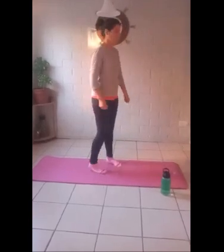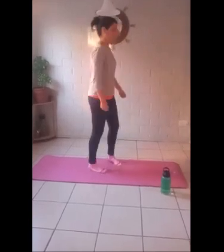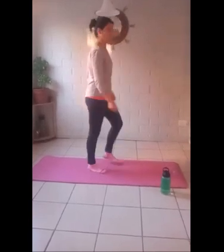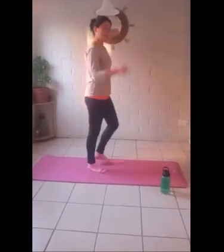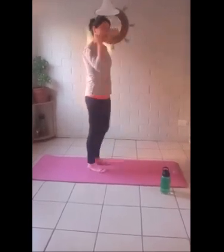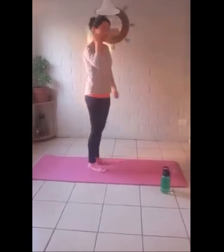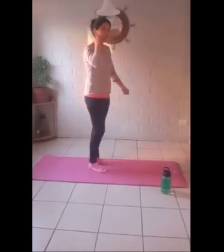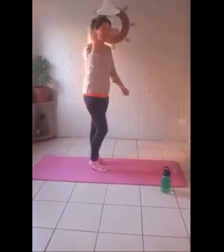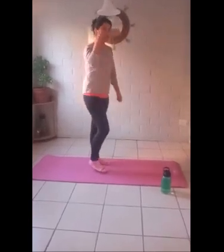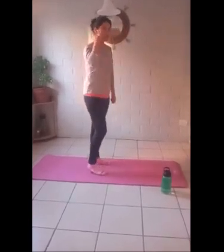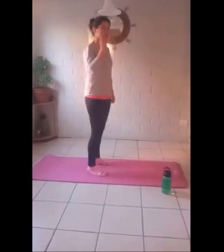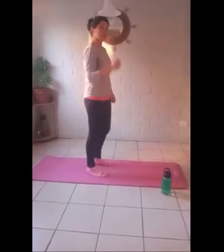¡Tres, dos!